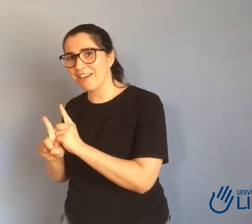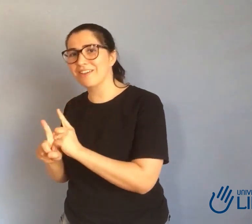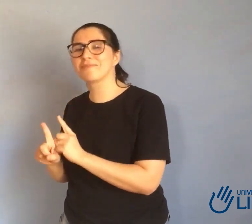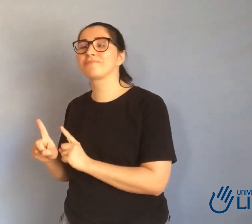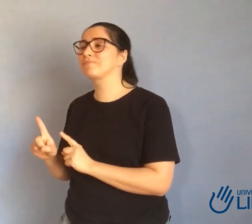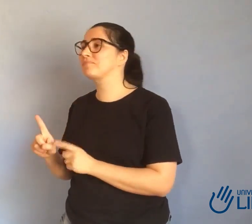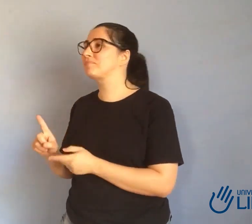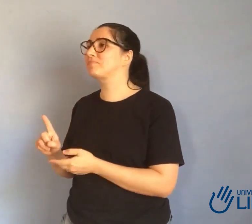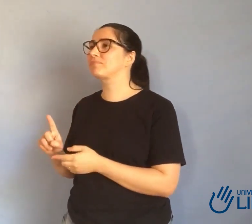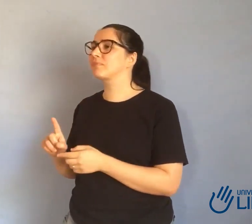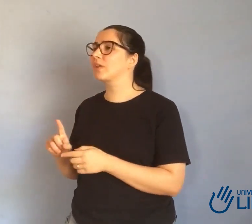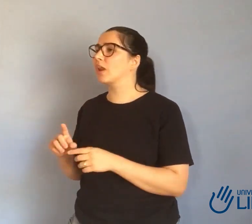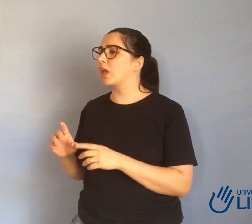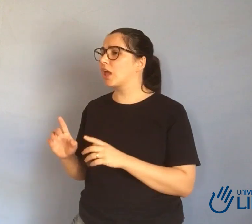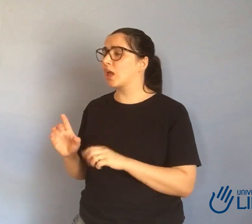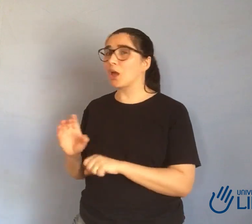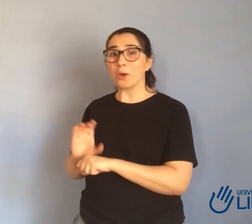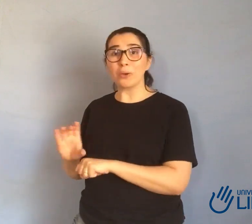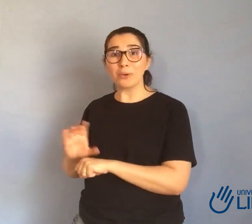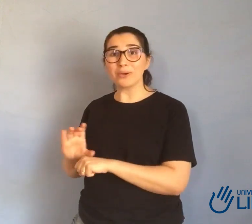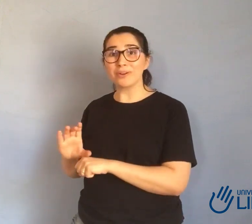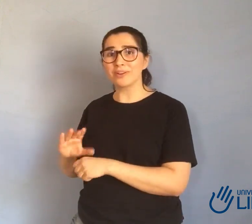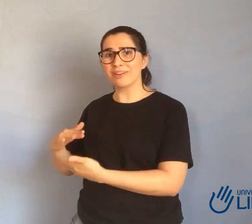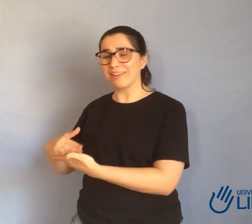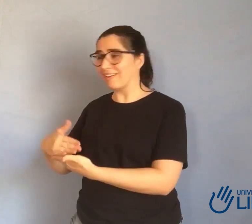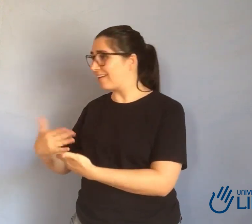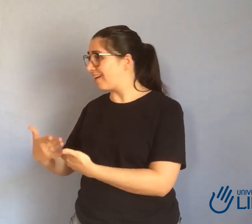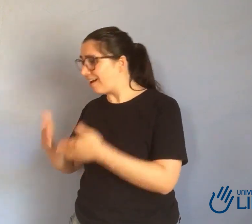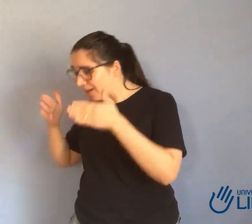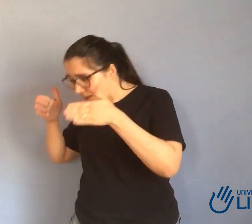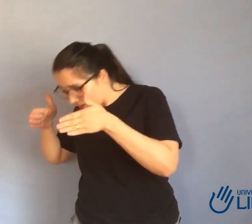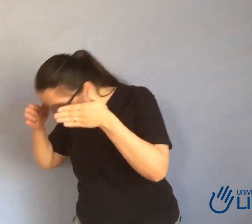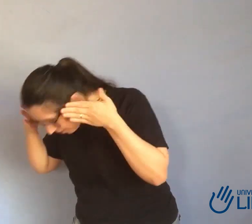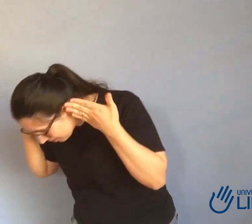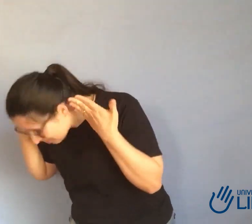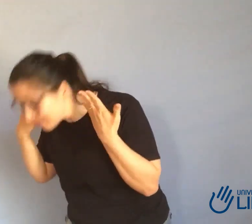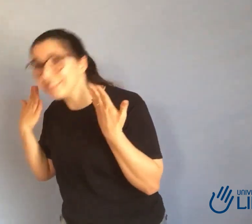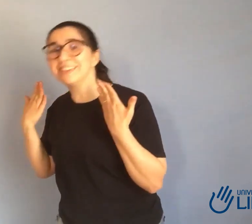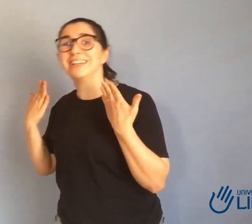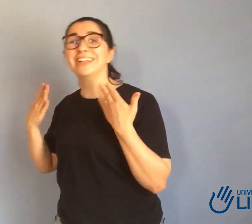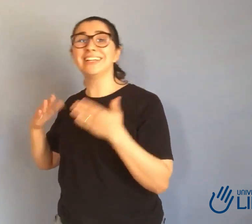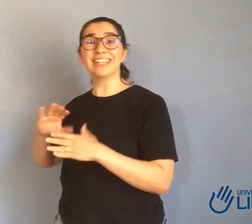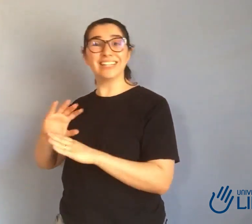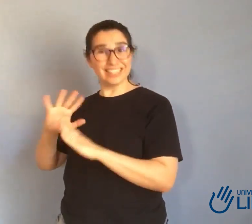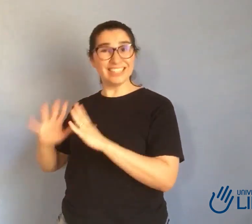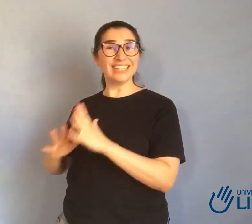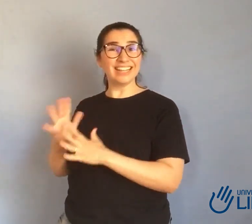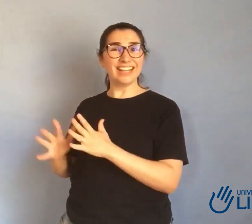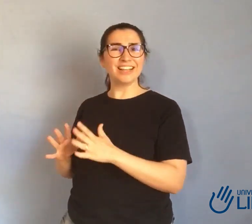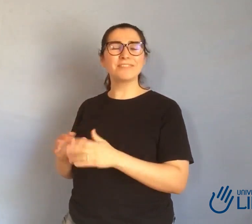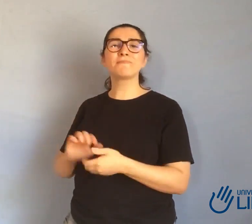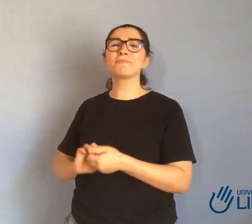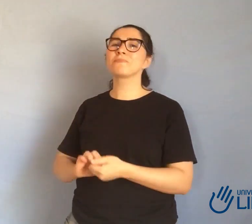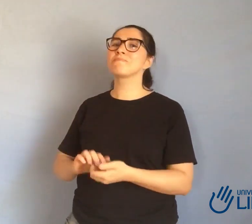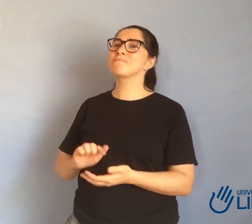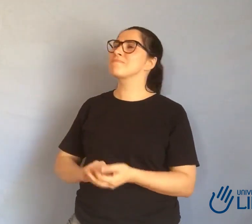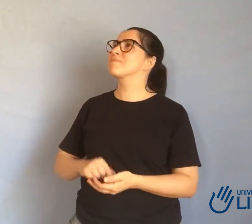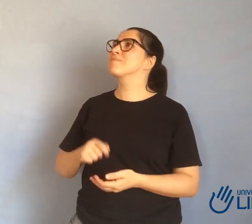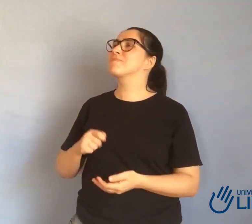pensei em uma alternativa, vou aprender a Libras online. Comecei a pesquisar até que eu encontrei o método do